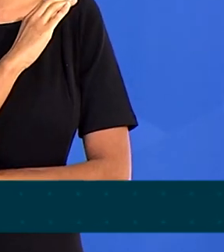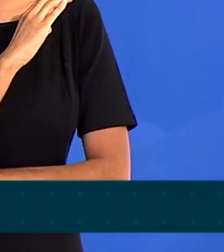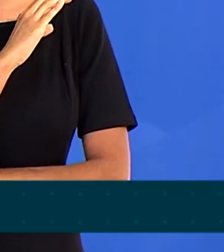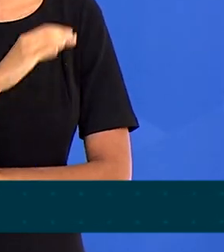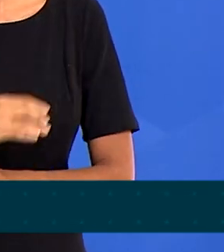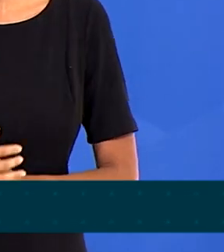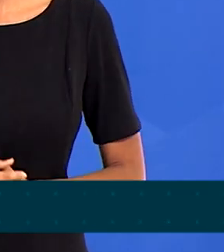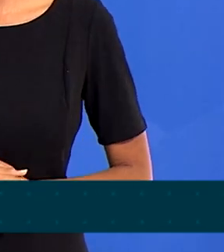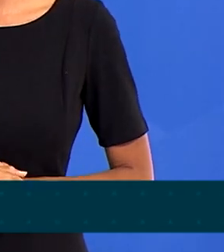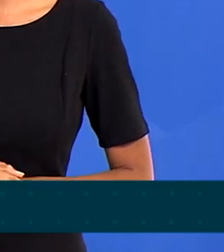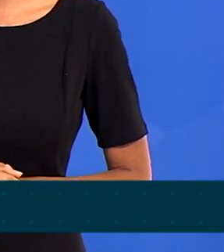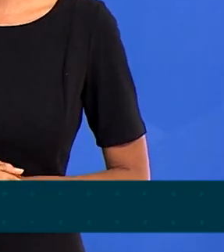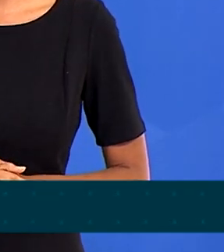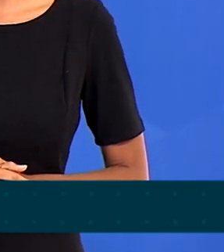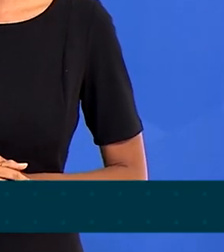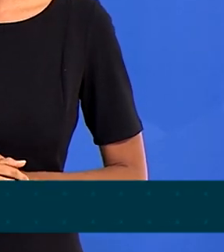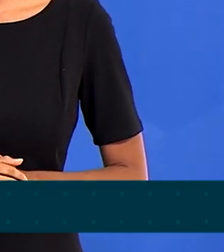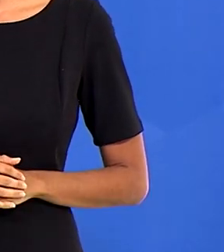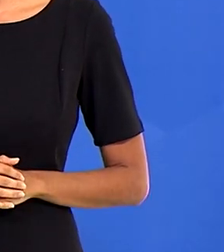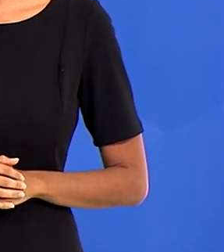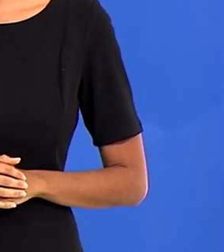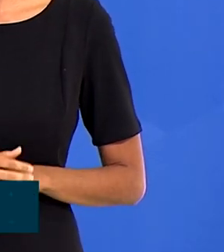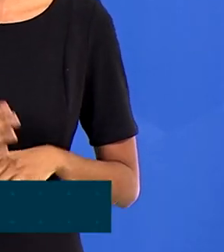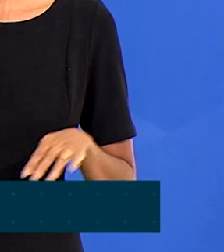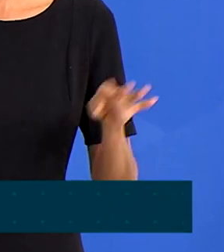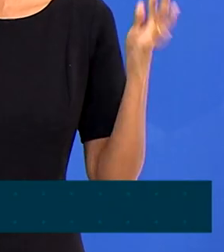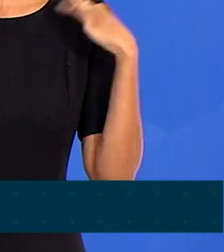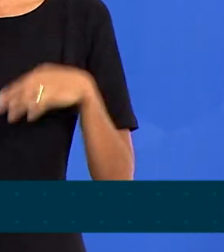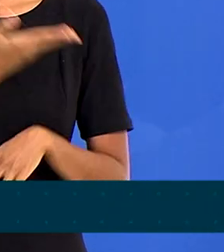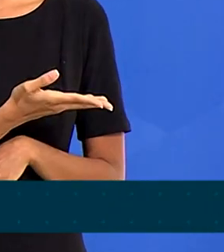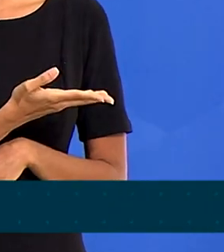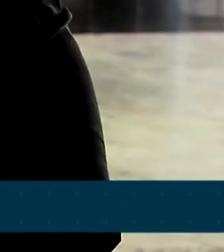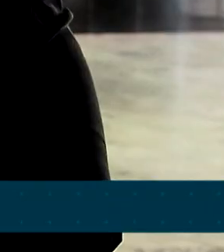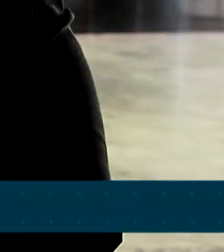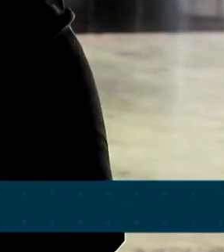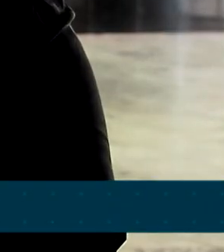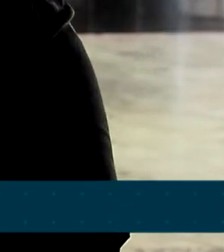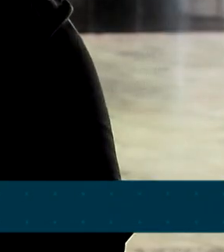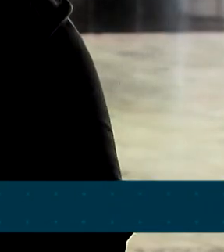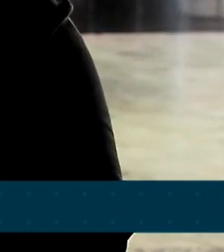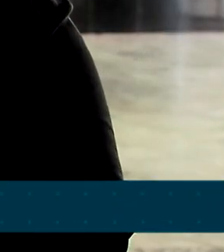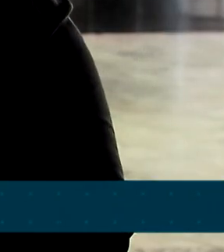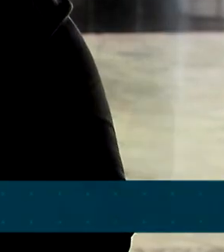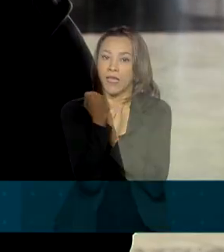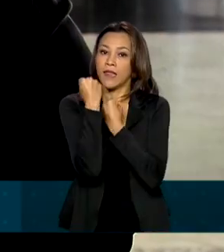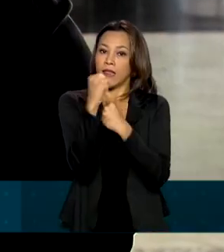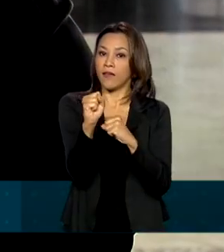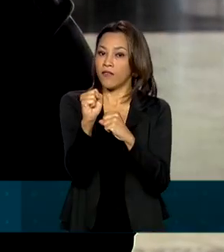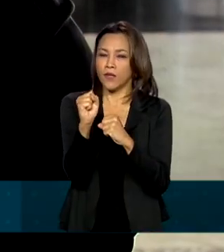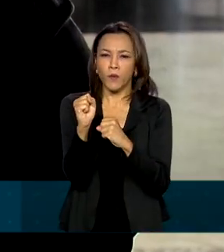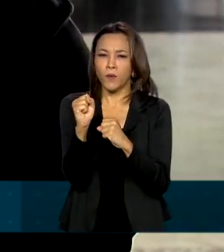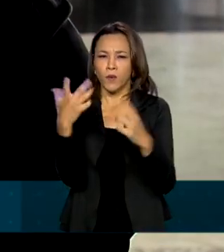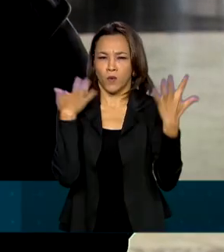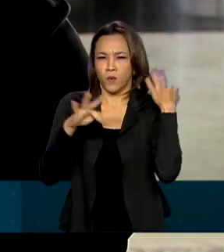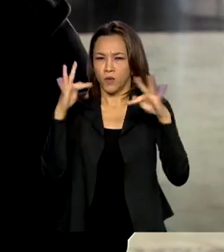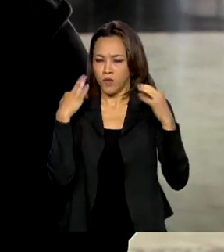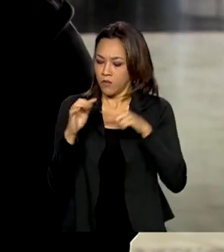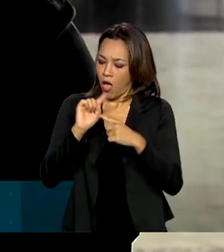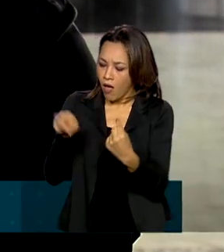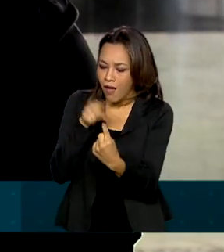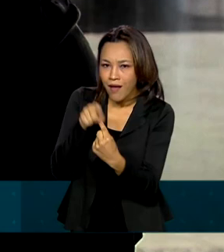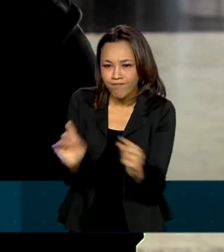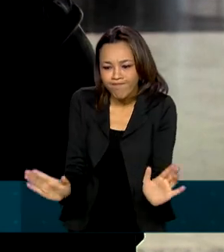crescimento. E o turismo, para isso, tem um papel importantíssimo. Ao defender o turismo como motor para a